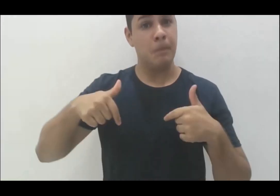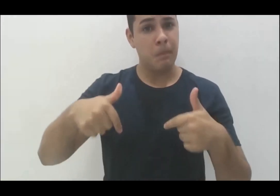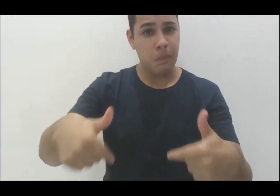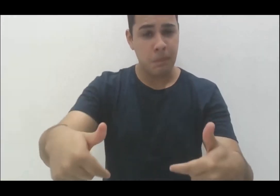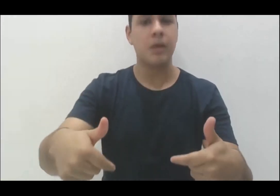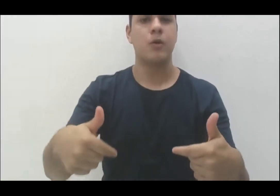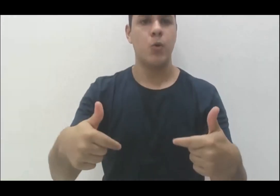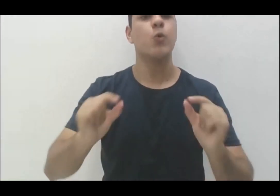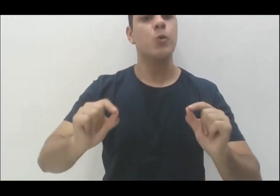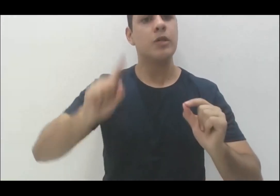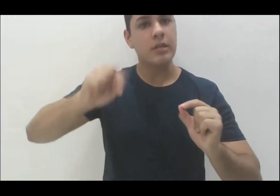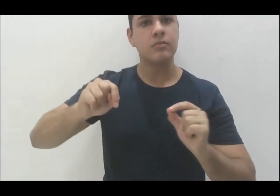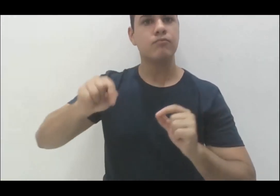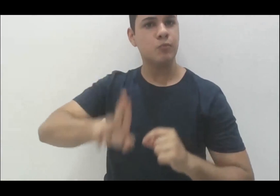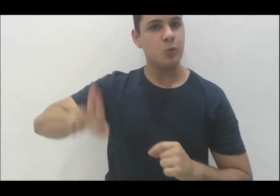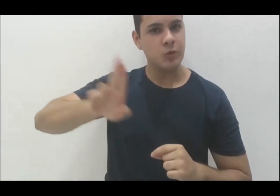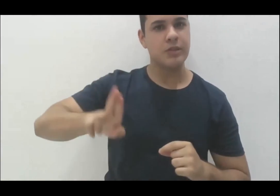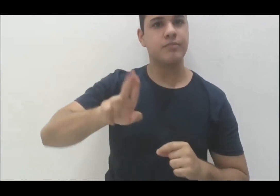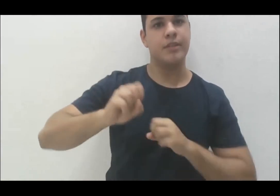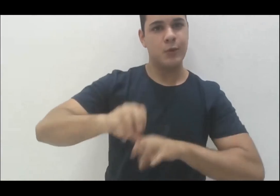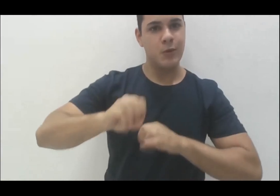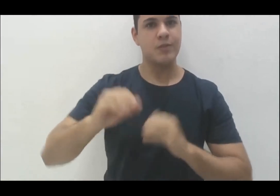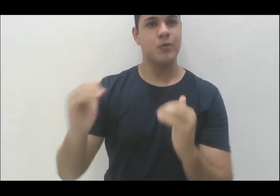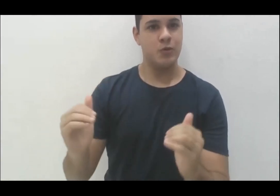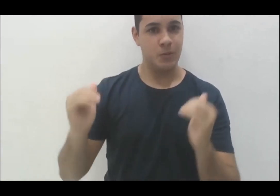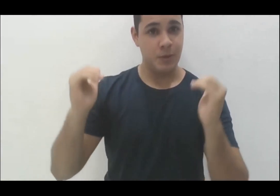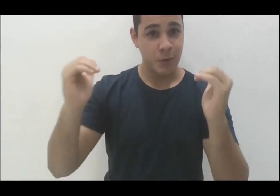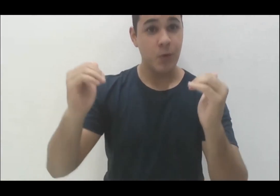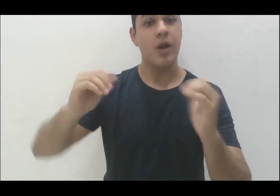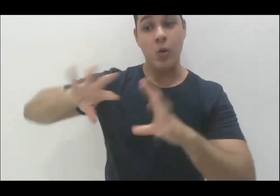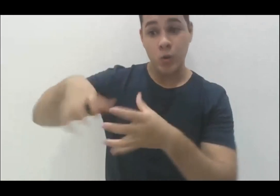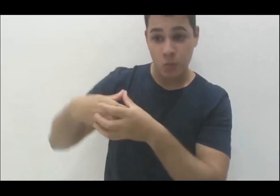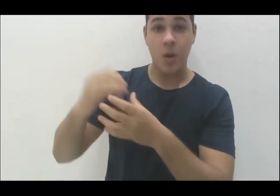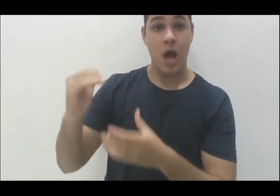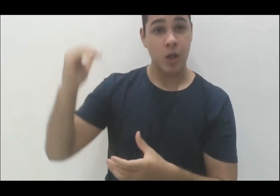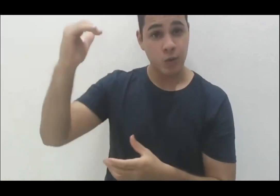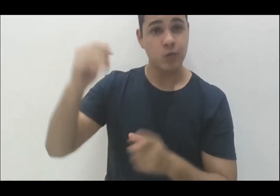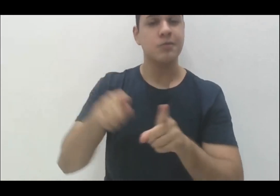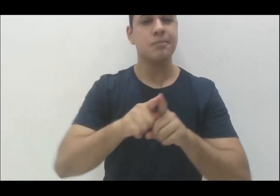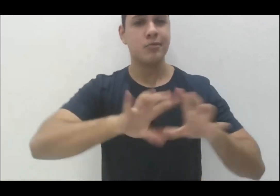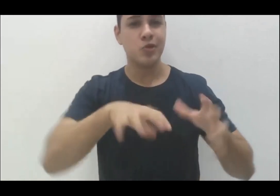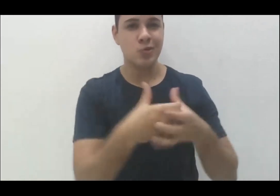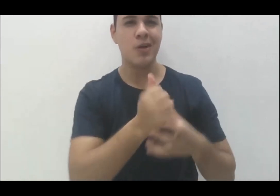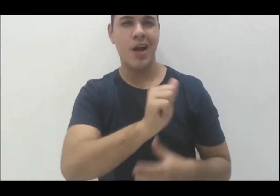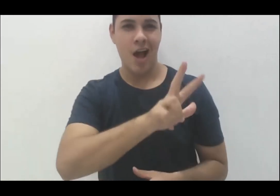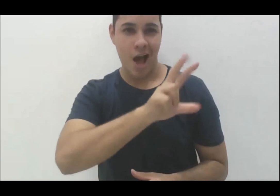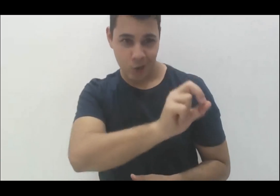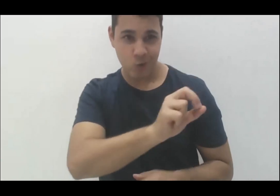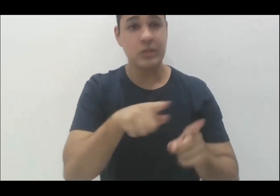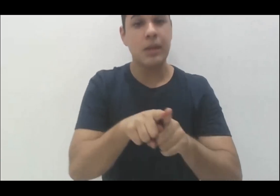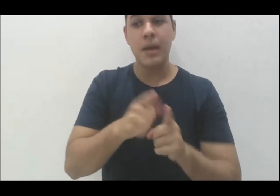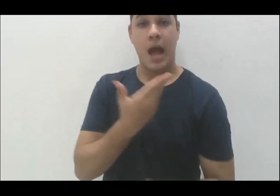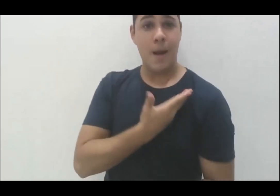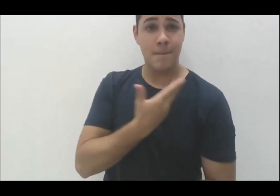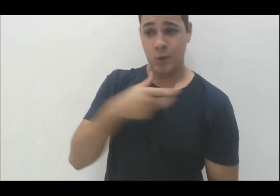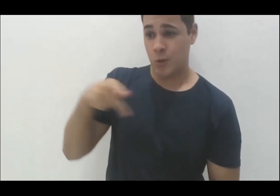aplicando na educação superior com os adultos, não só com os adultos estudantes, mas também com os nossos colegas que têm